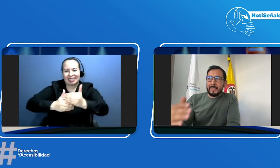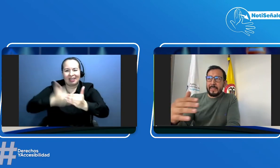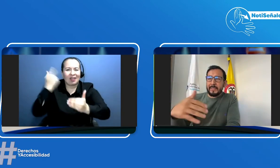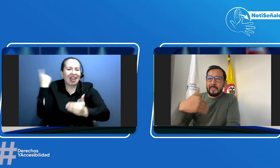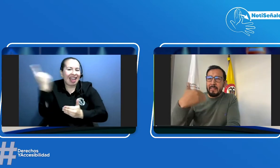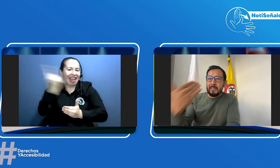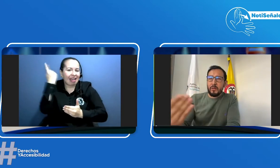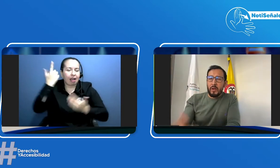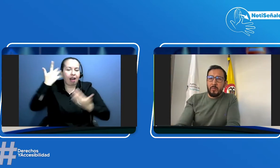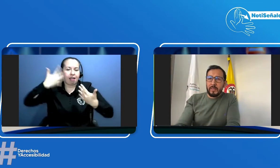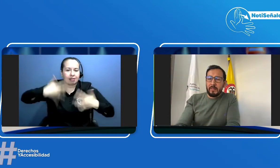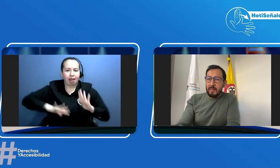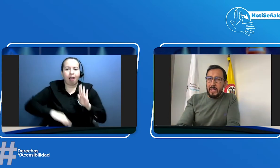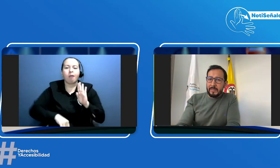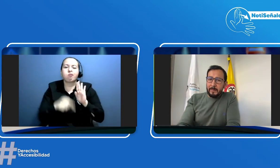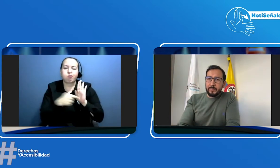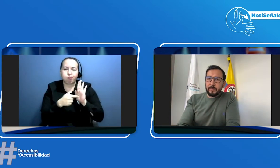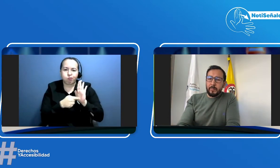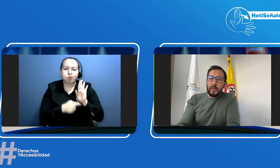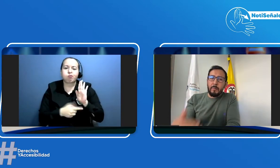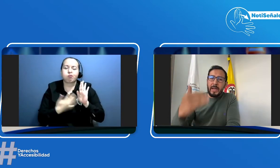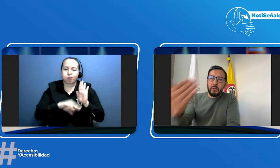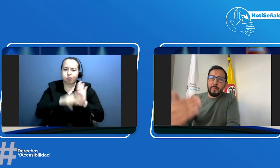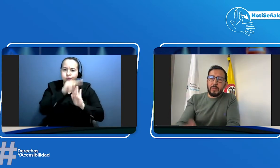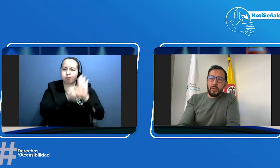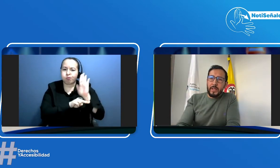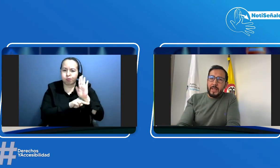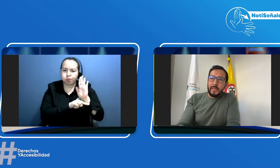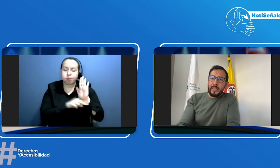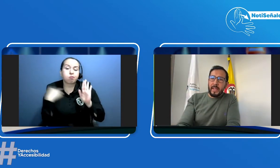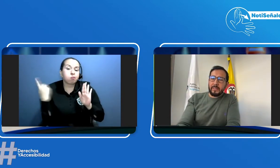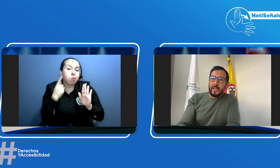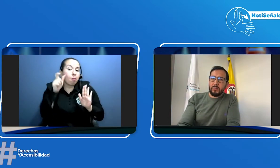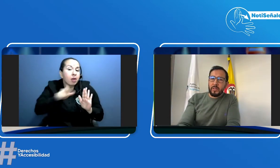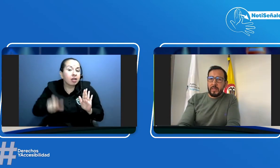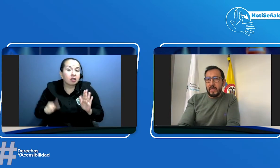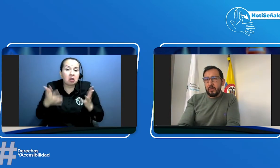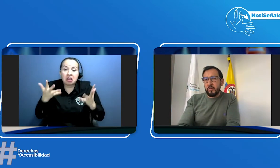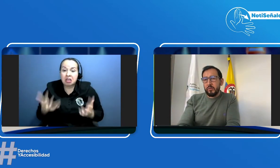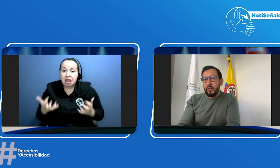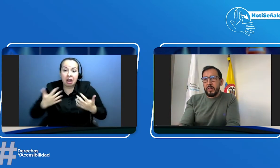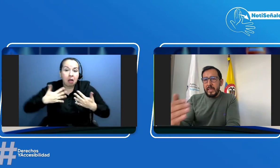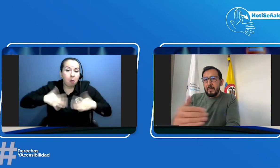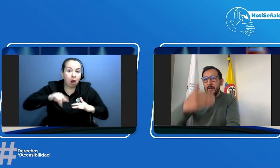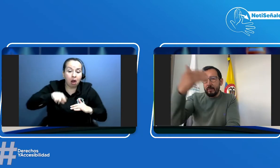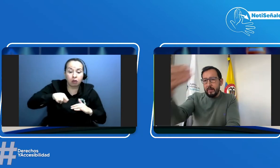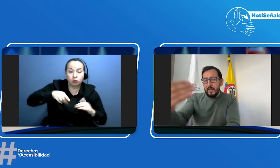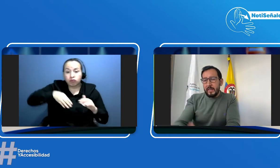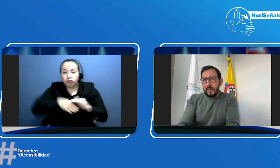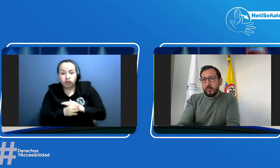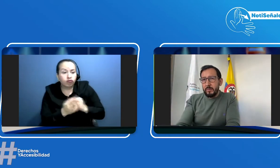establecido en la normatividad vigente para toda persona que quiera acceder a su licencia de conducción y en este caso también